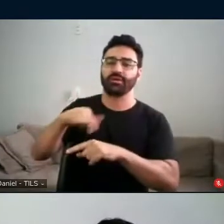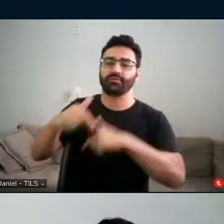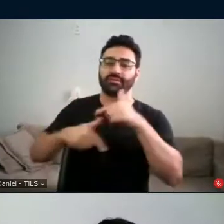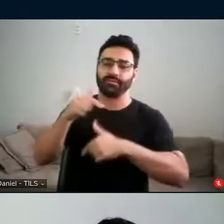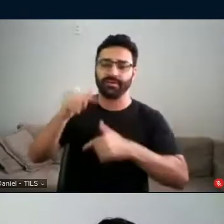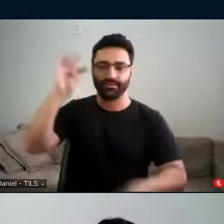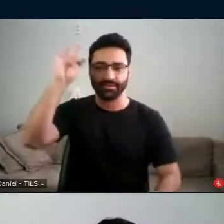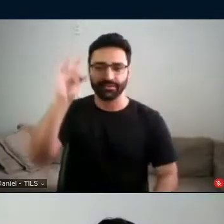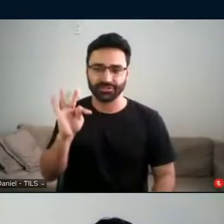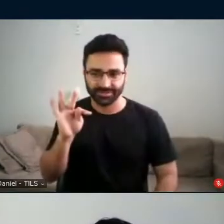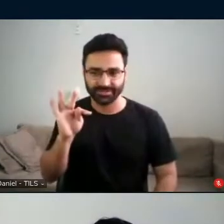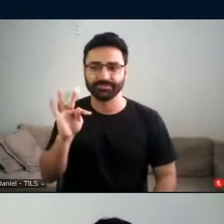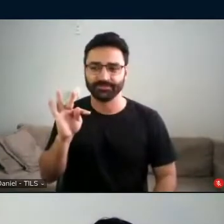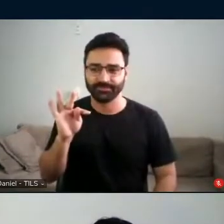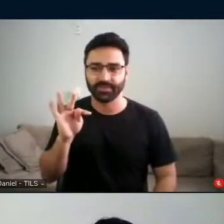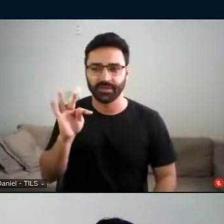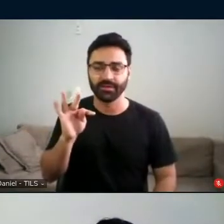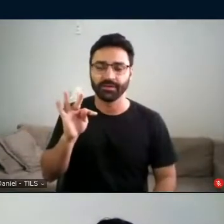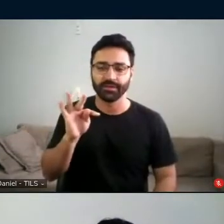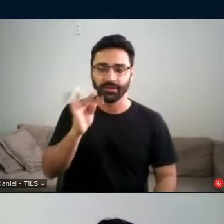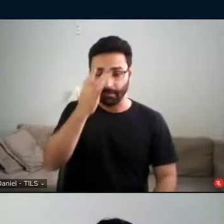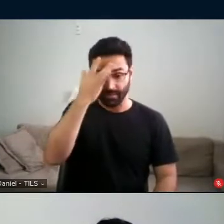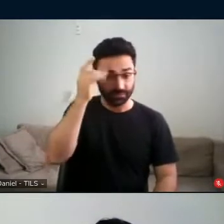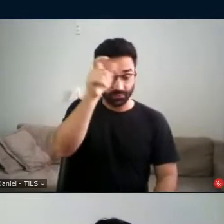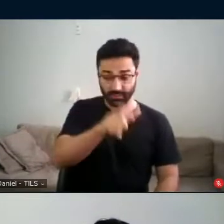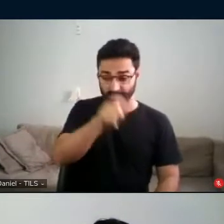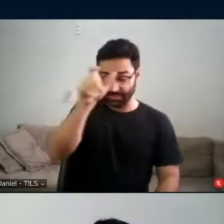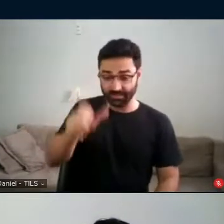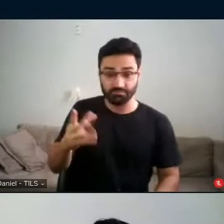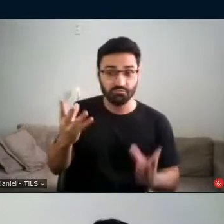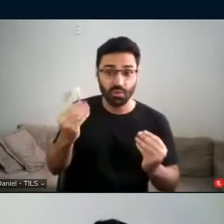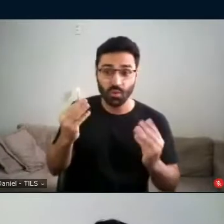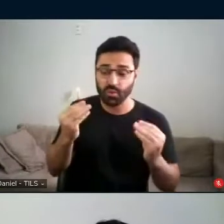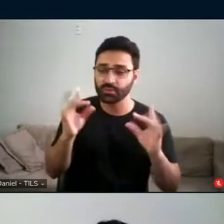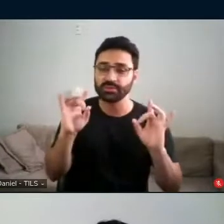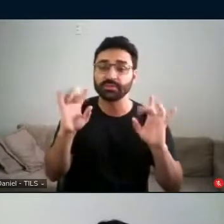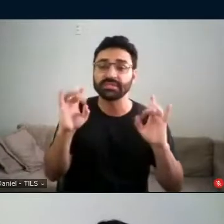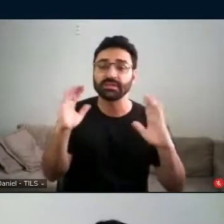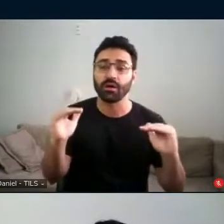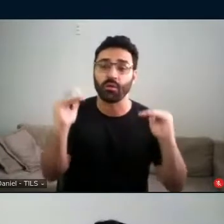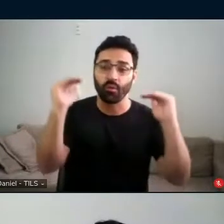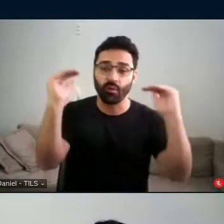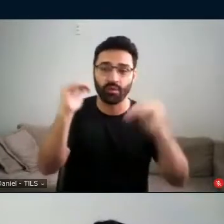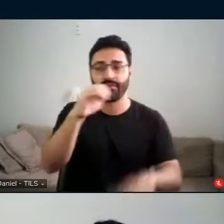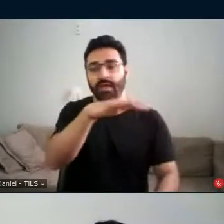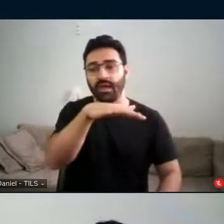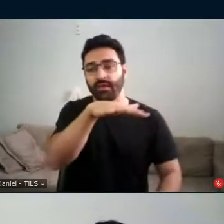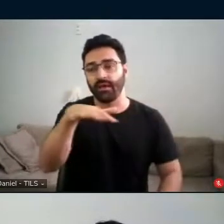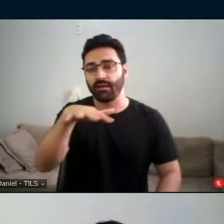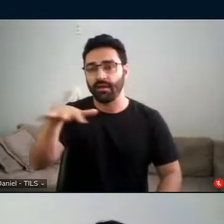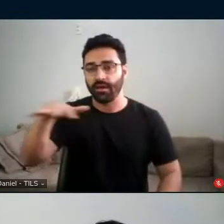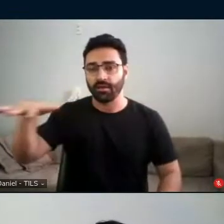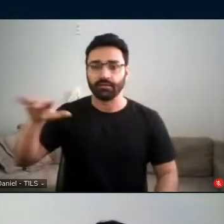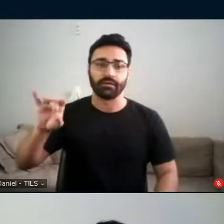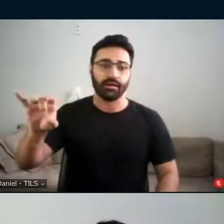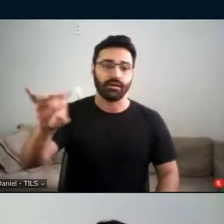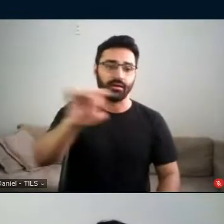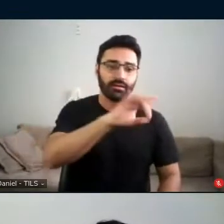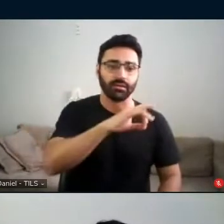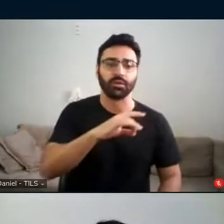especialistas, cada uma e cada um na sua